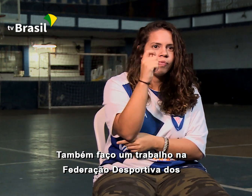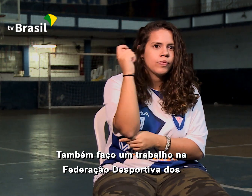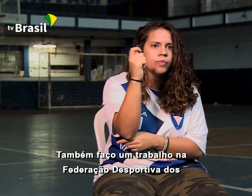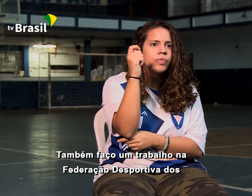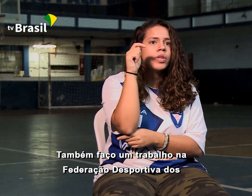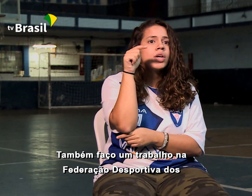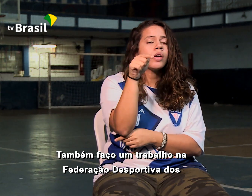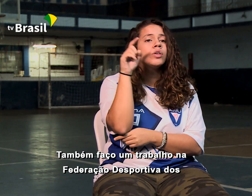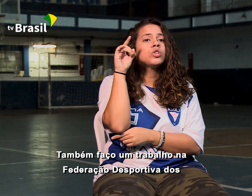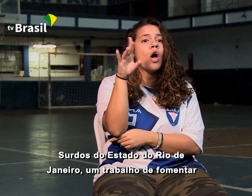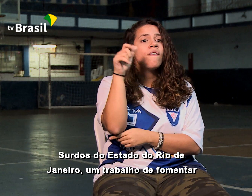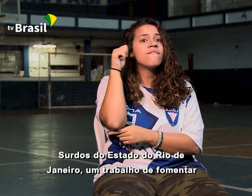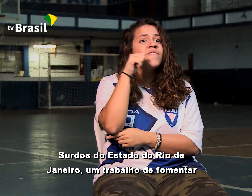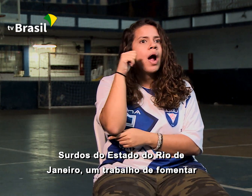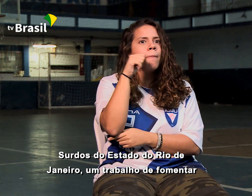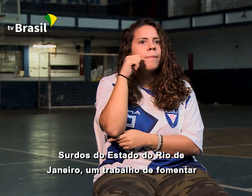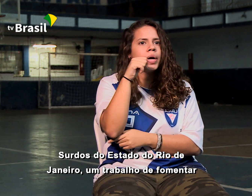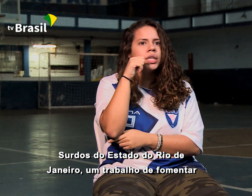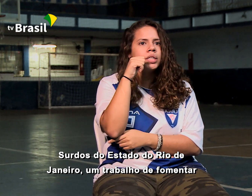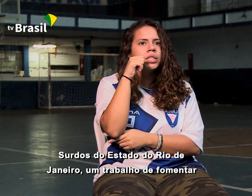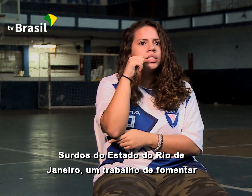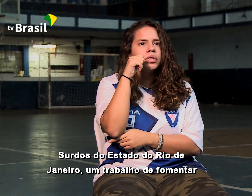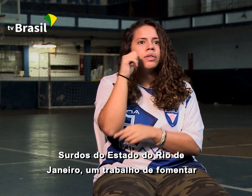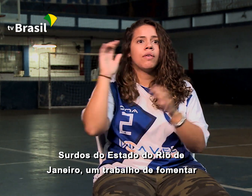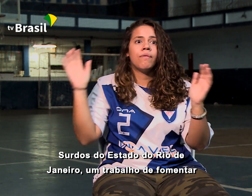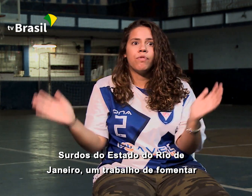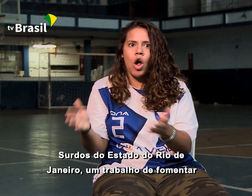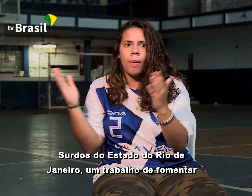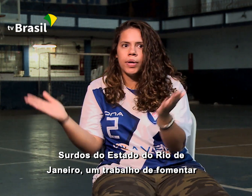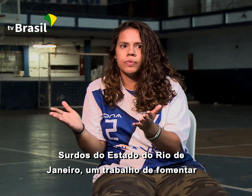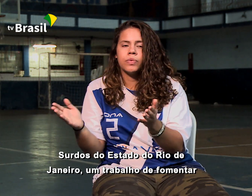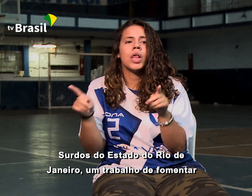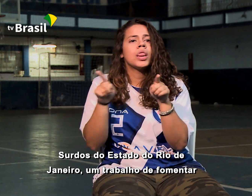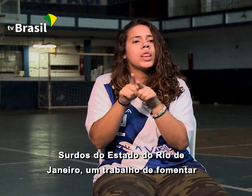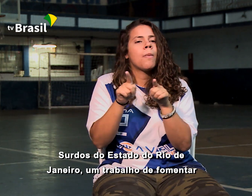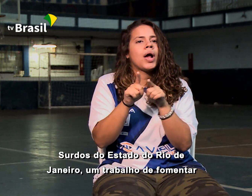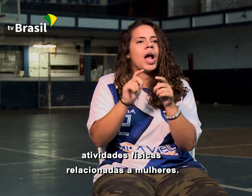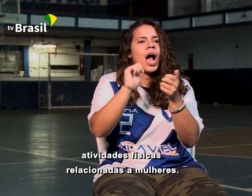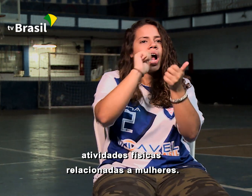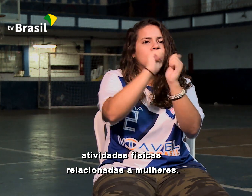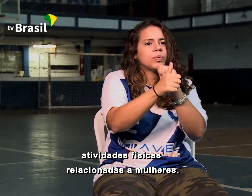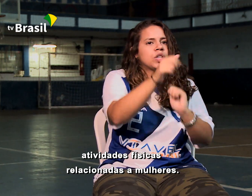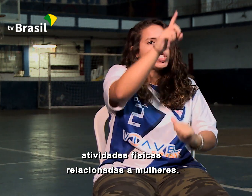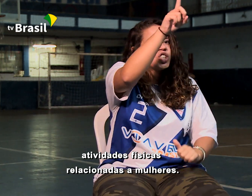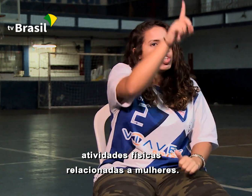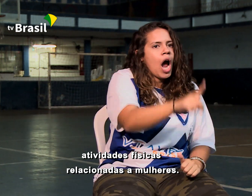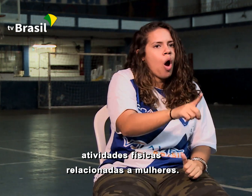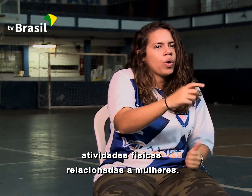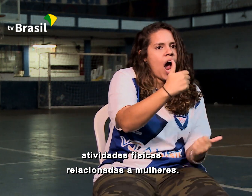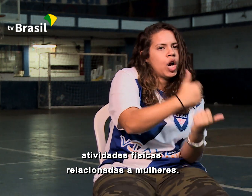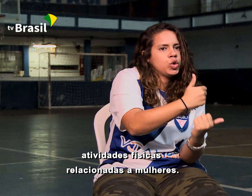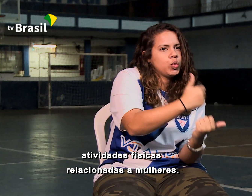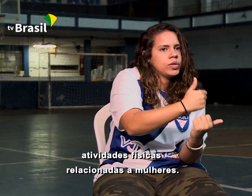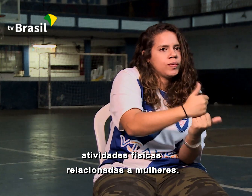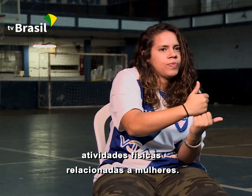Federação Desportiva dos Surdos do estado do Rio de Janeiro. Um trabalho de fomentar atividades físicas relacionadas a mulheres.